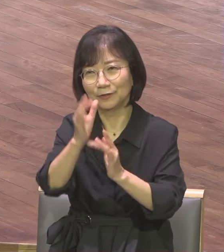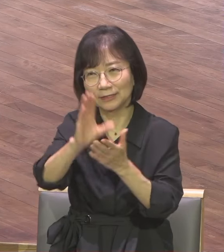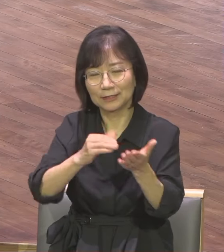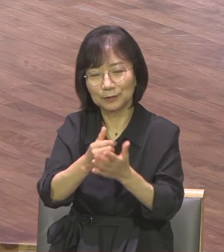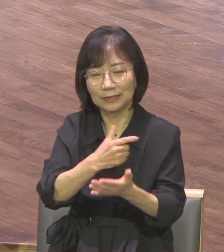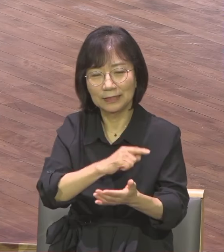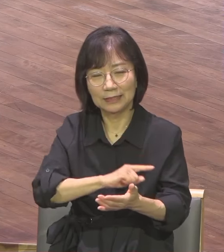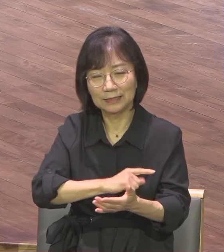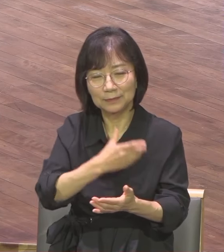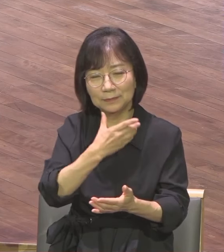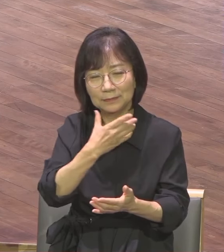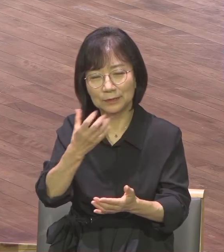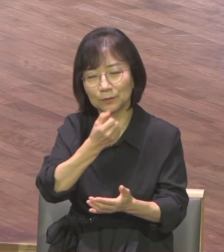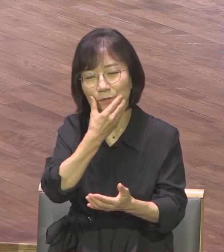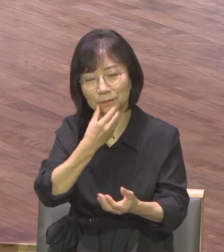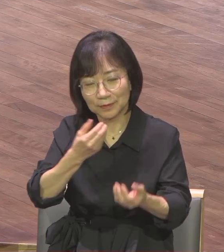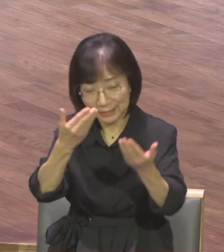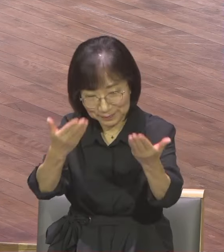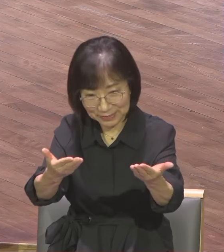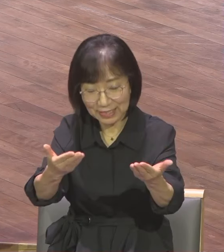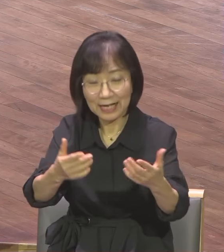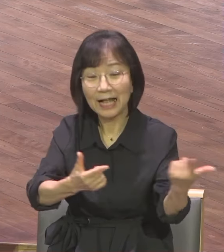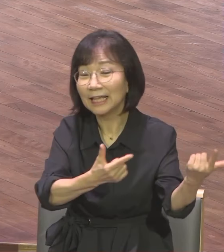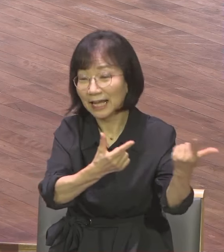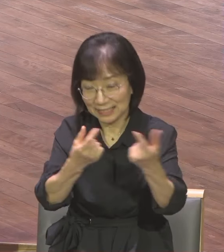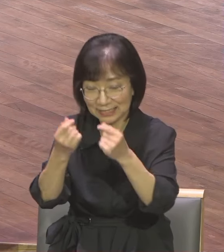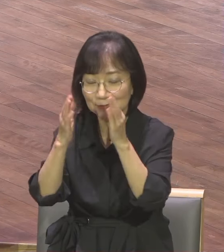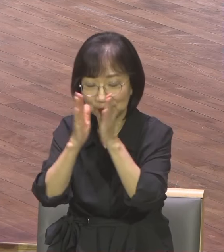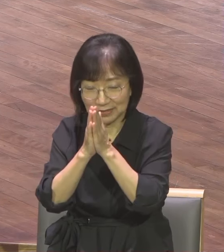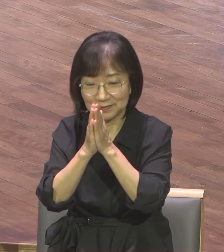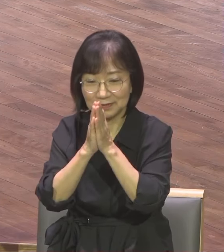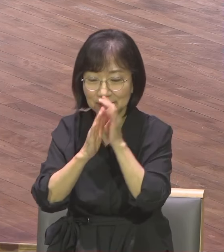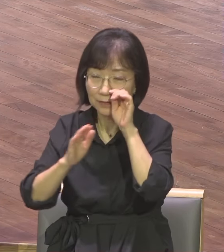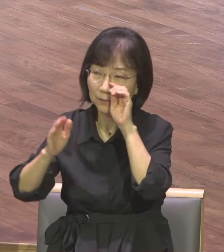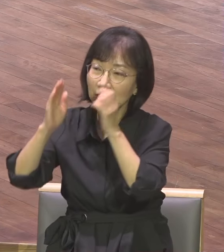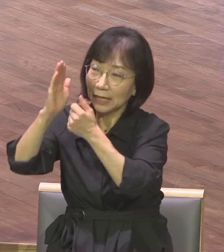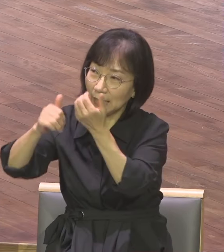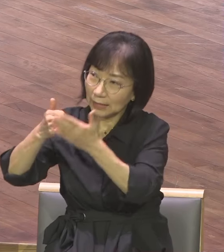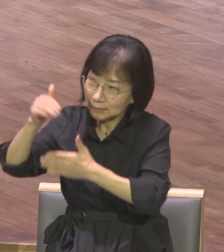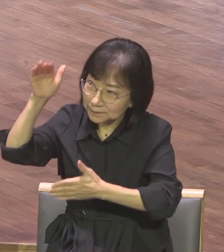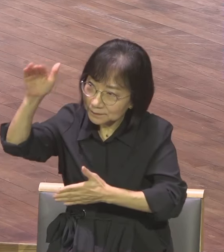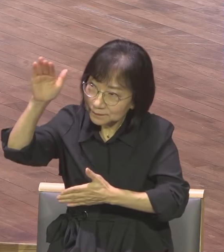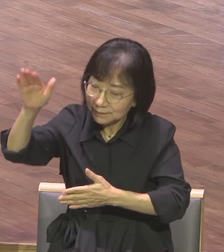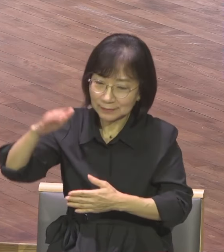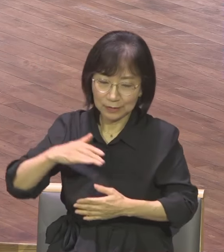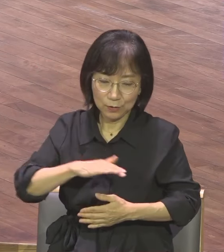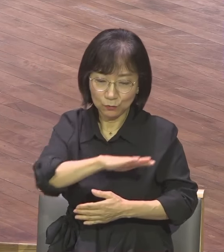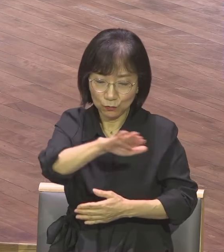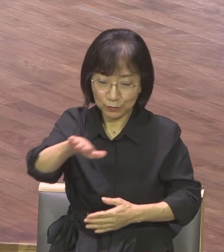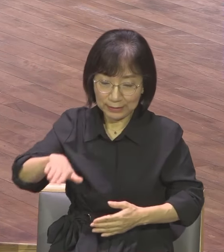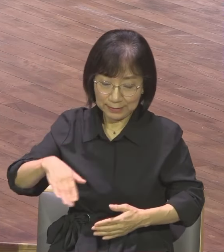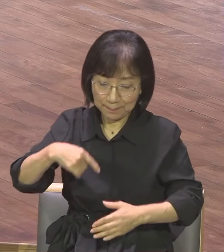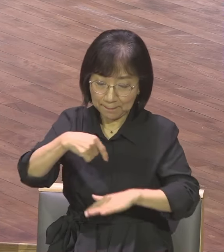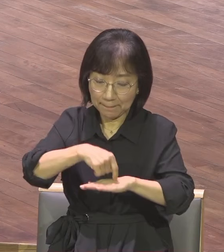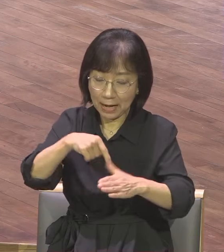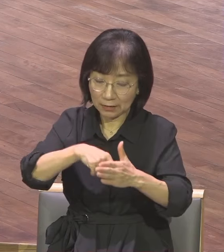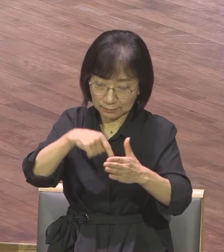이제 한번 기도하겠습니다 하나님 오늘 우리 심령 속에 하나님의 자녀에 대한 불이 임하게 하여 주시옵소서 이